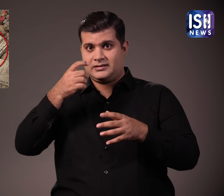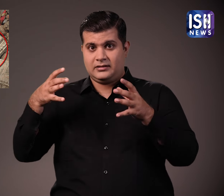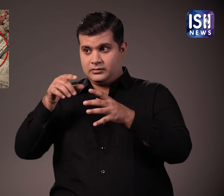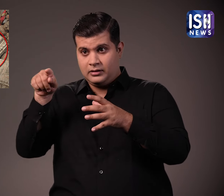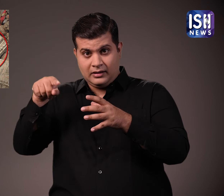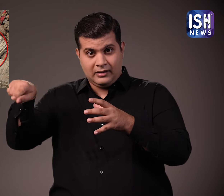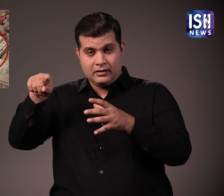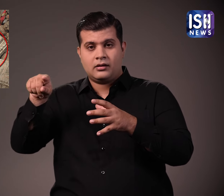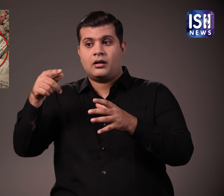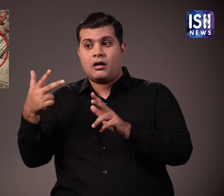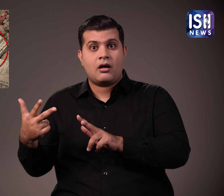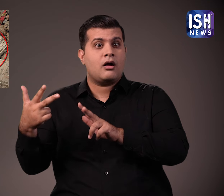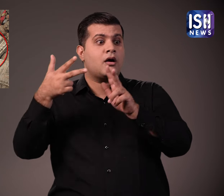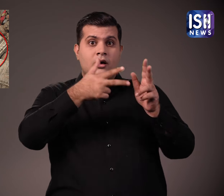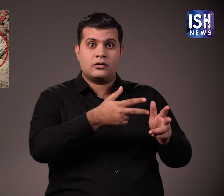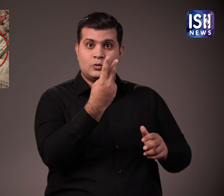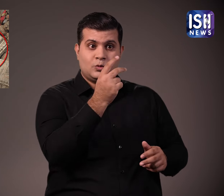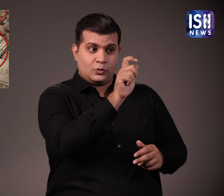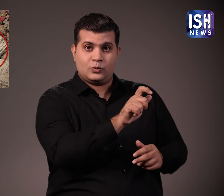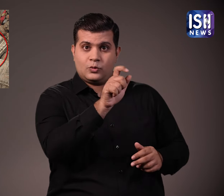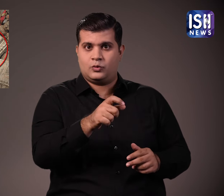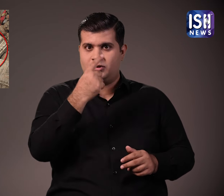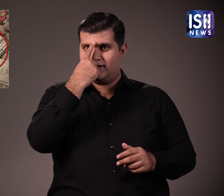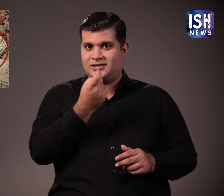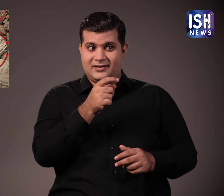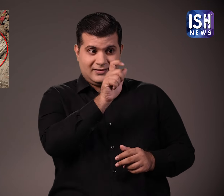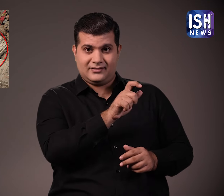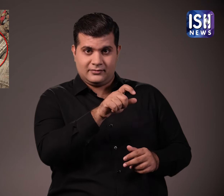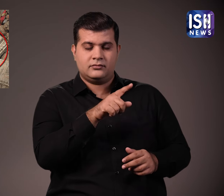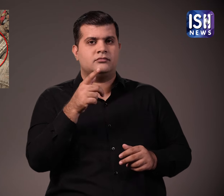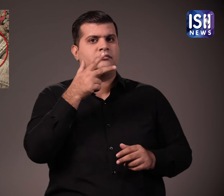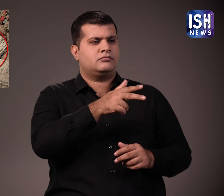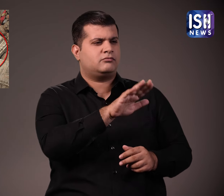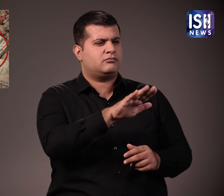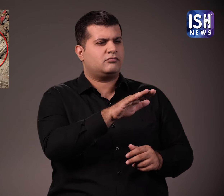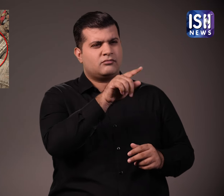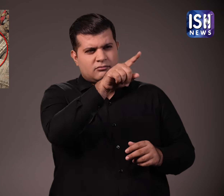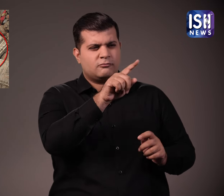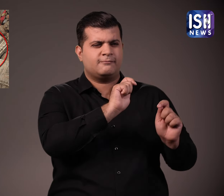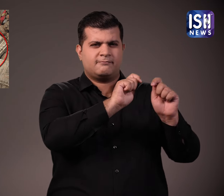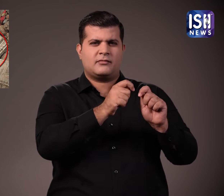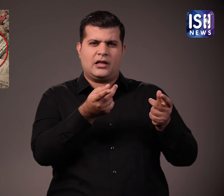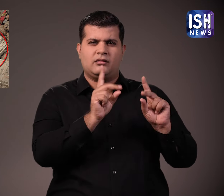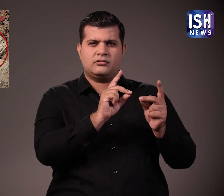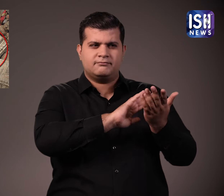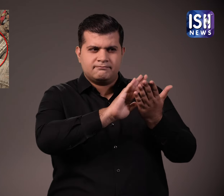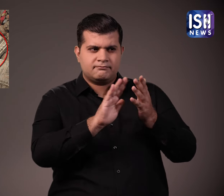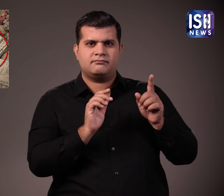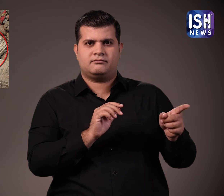और उनके मार्क दर्शन पर दो जैन लोगों ने जैन मंदिर के साथ-साथ महाकाली मंदिर के